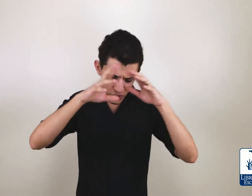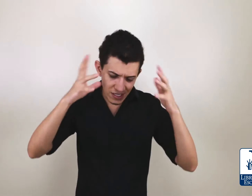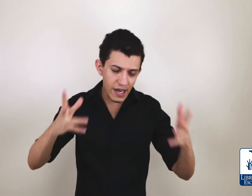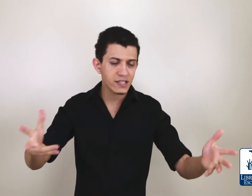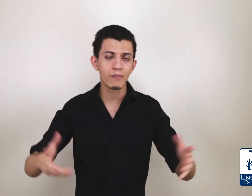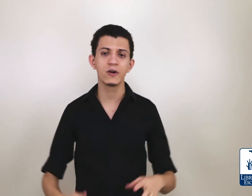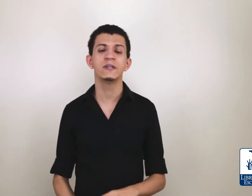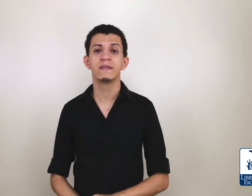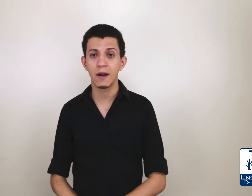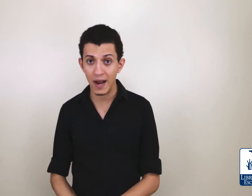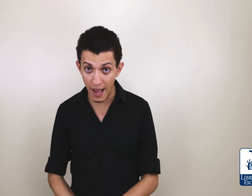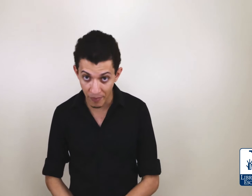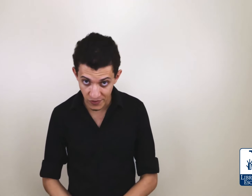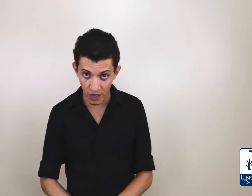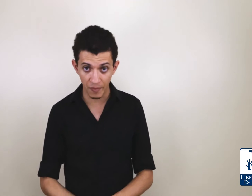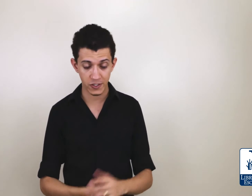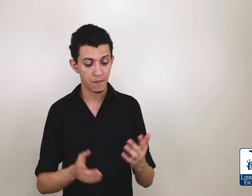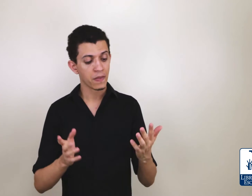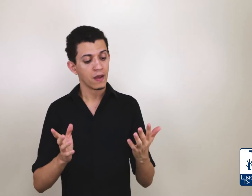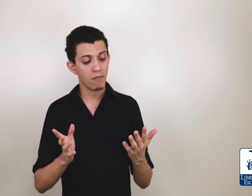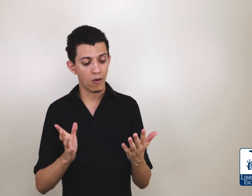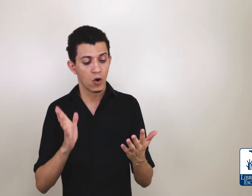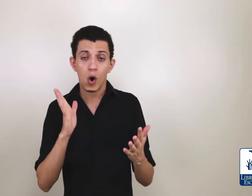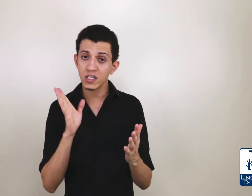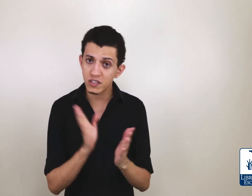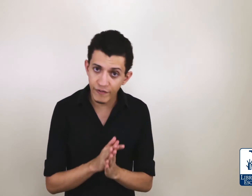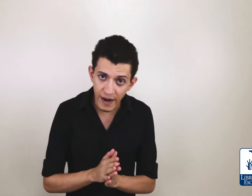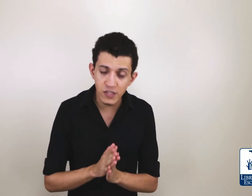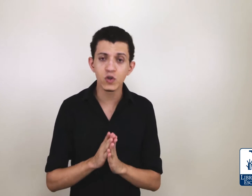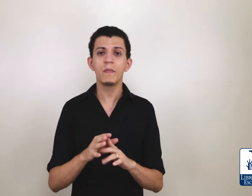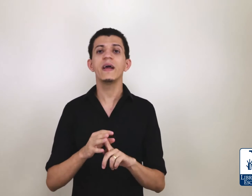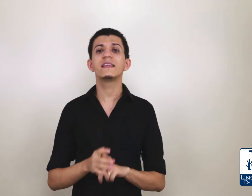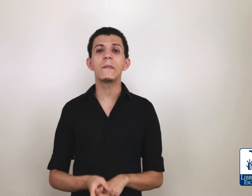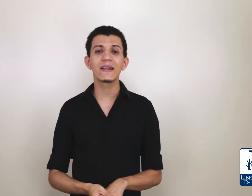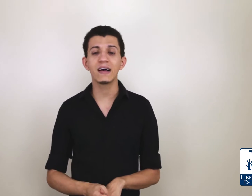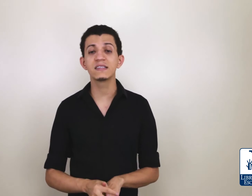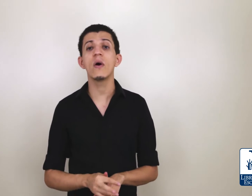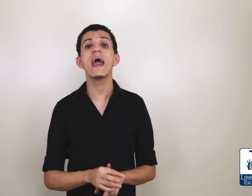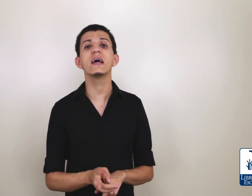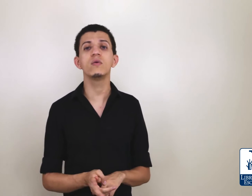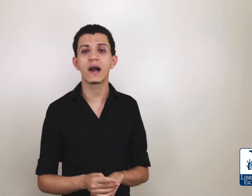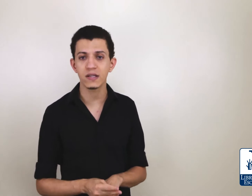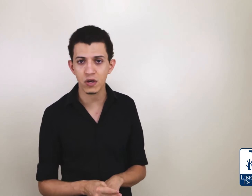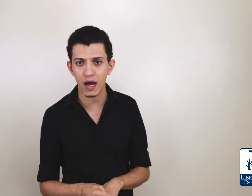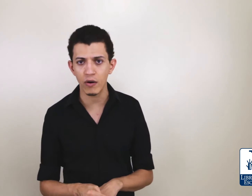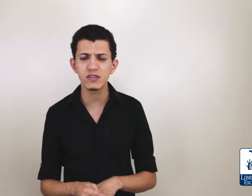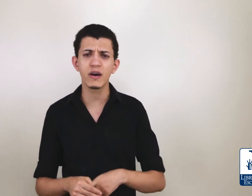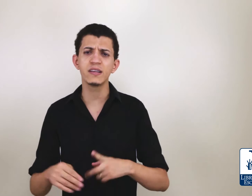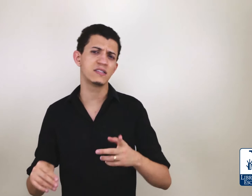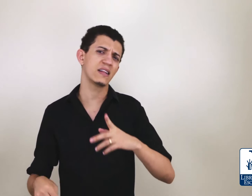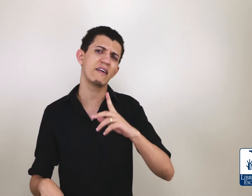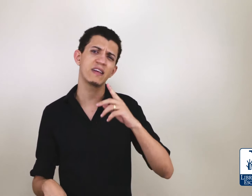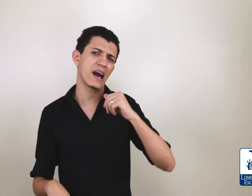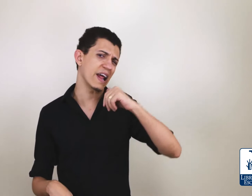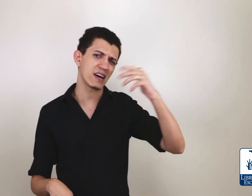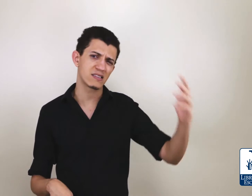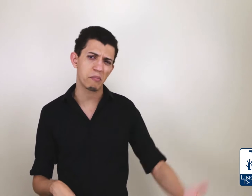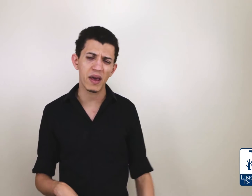outras áreas que você pode trabalhar aí profissionalmente. Bom, hoje a gente vai falar sobre interpretação educacional. Isso aí você já deve estar careca de saber,